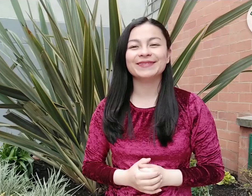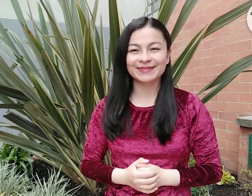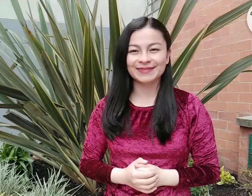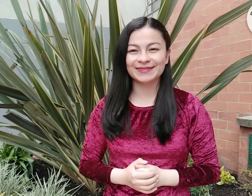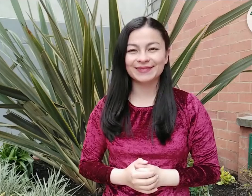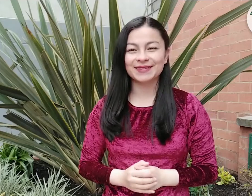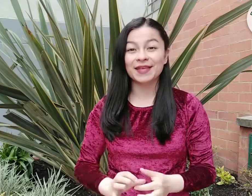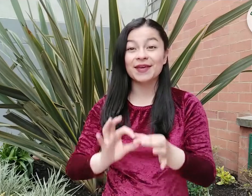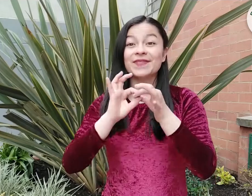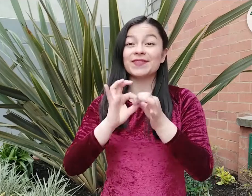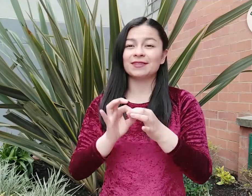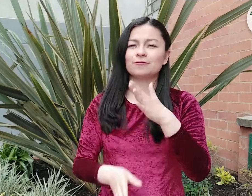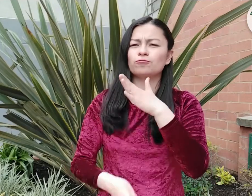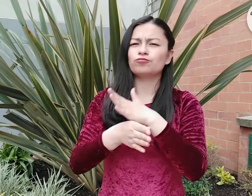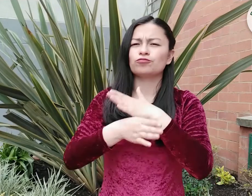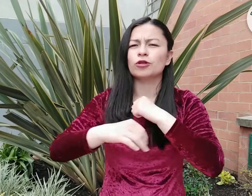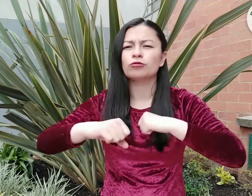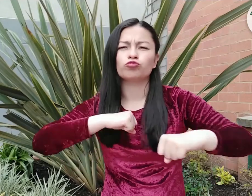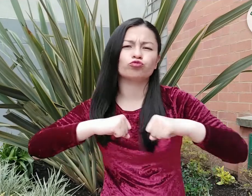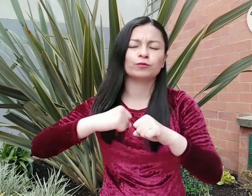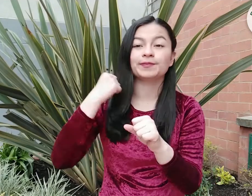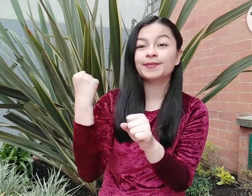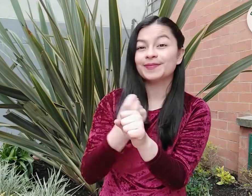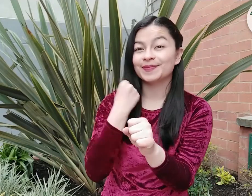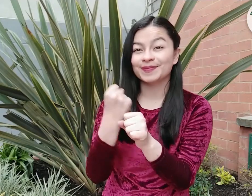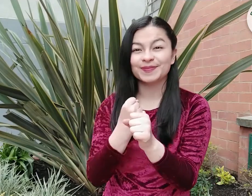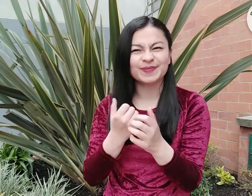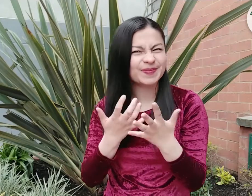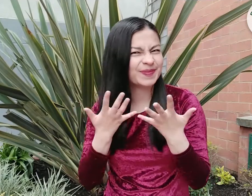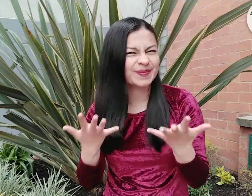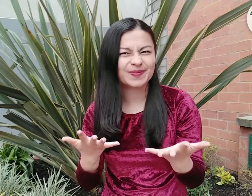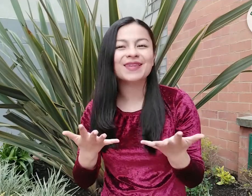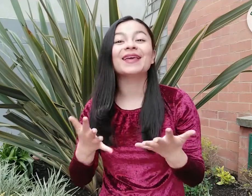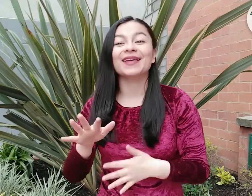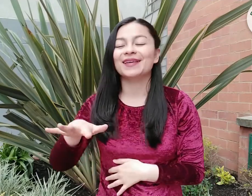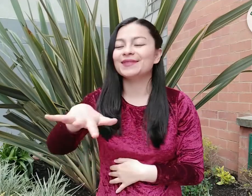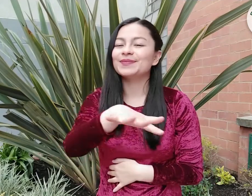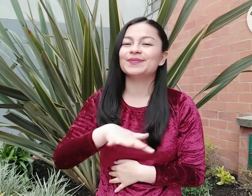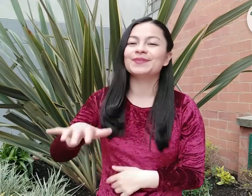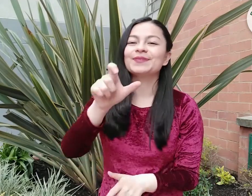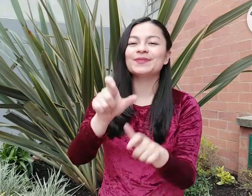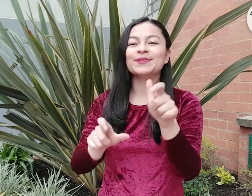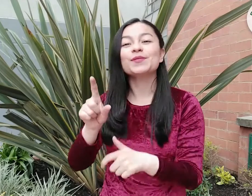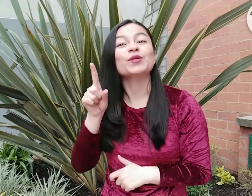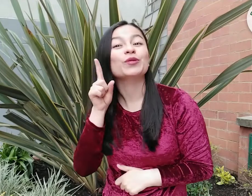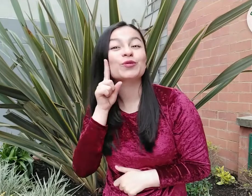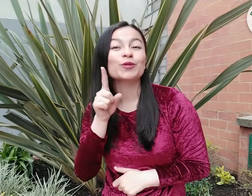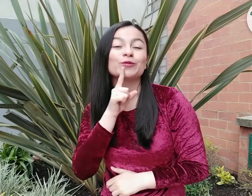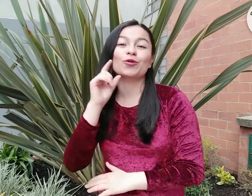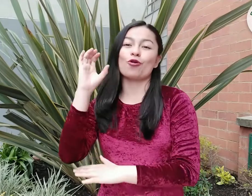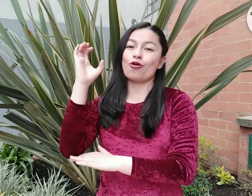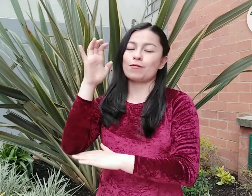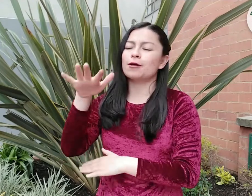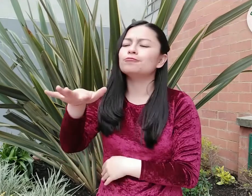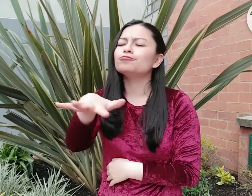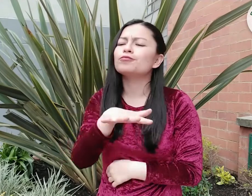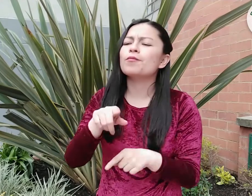En FENASCOL seguimos trabajando por una Colombia accesible para la